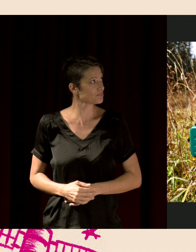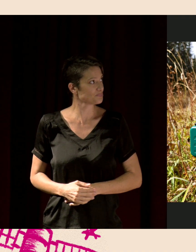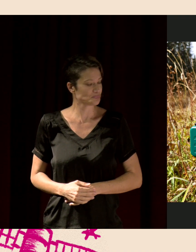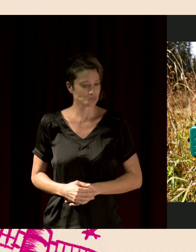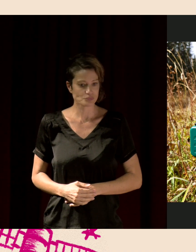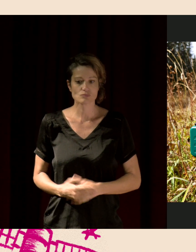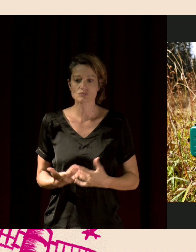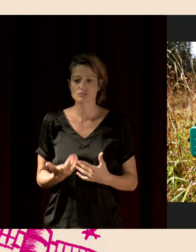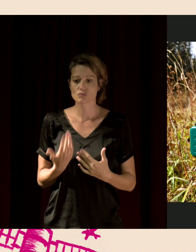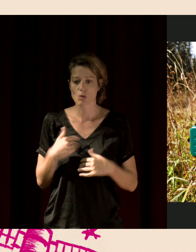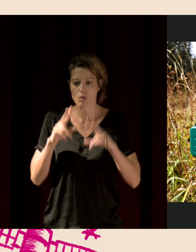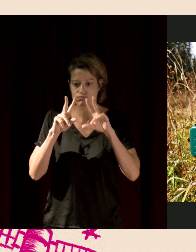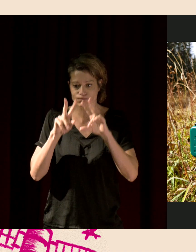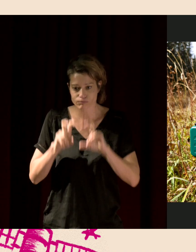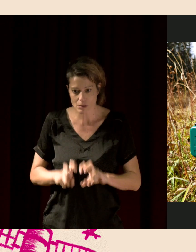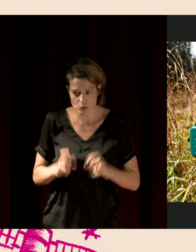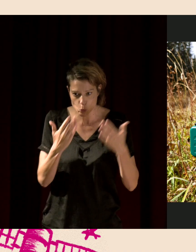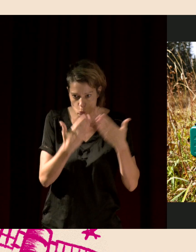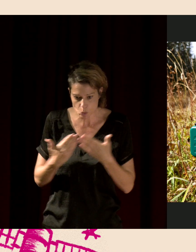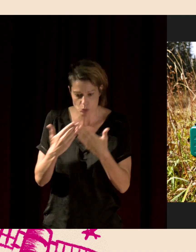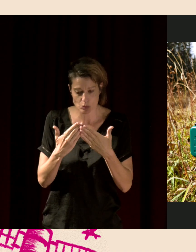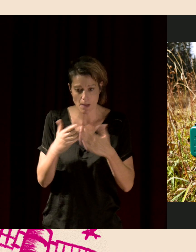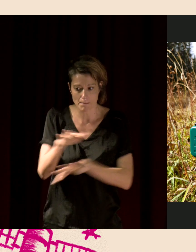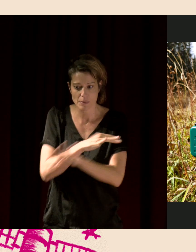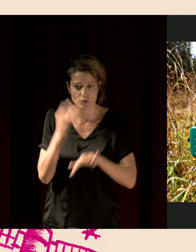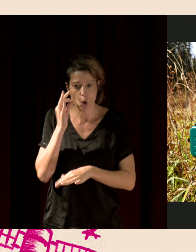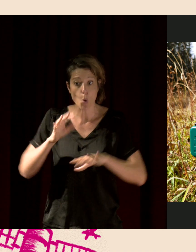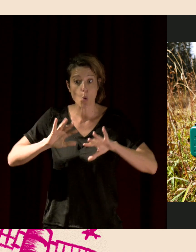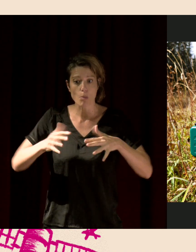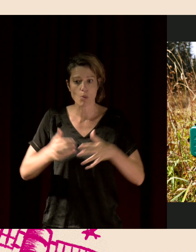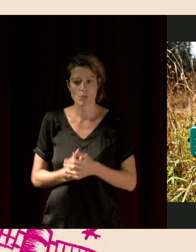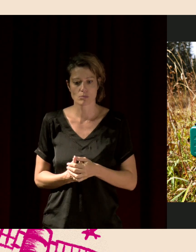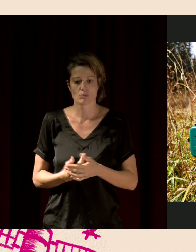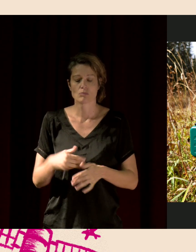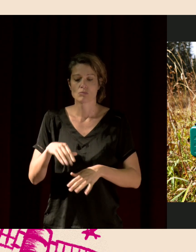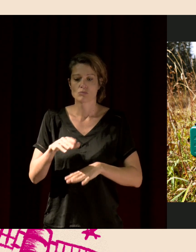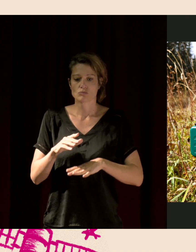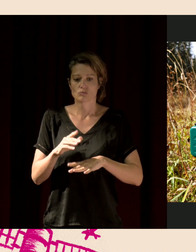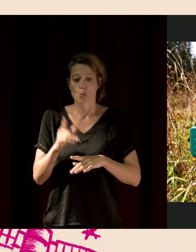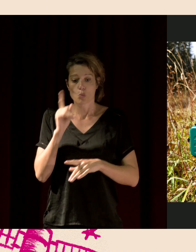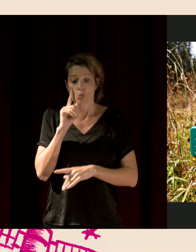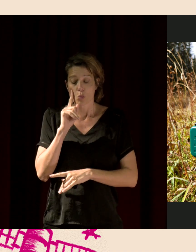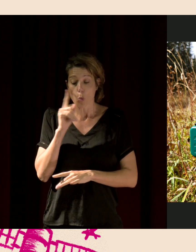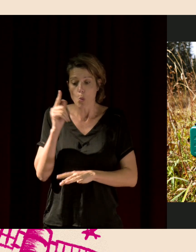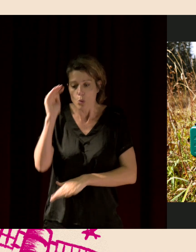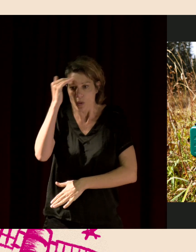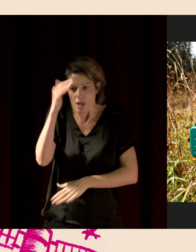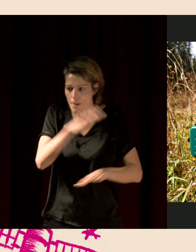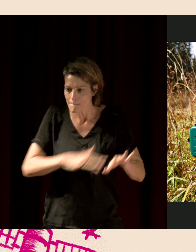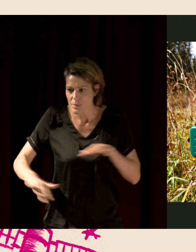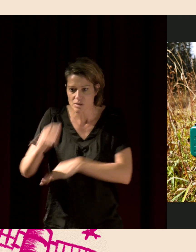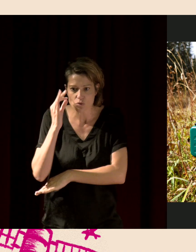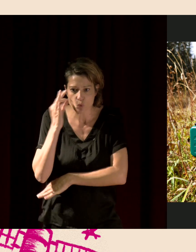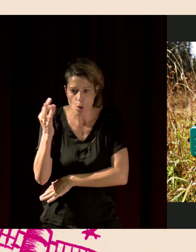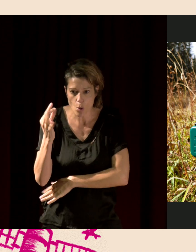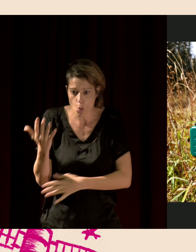Alors, on étudie, nous, ces paysages sonores pour avoir des informations écologiques, notamment sur l'état de ces paysages